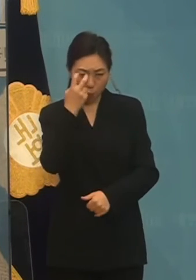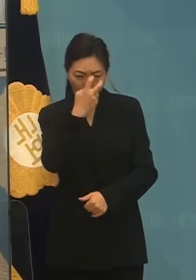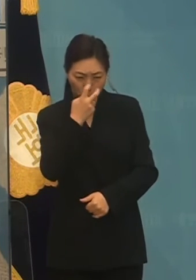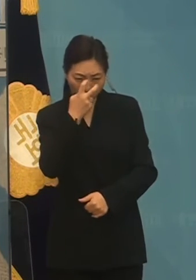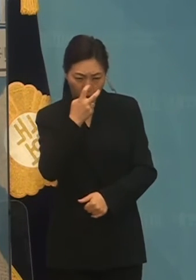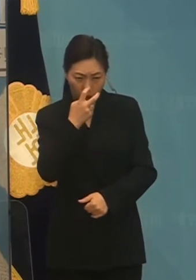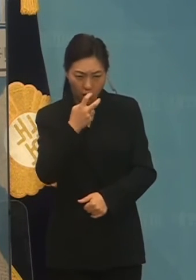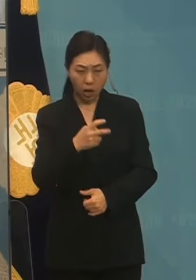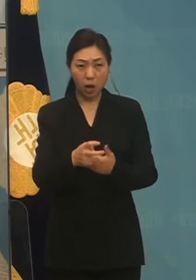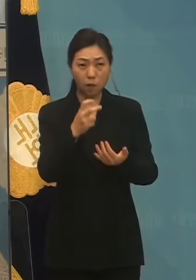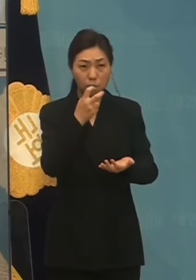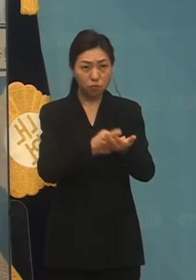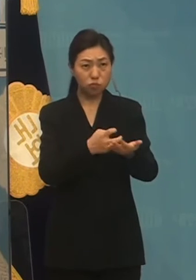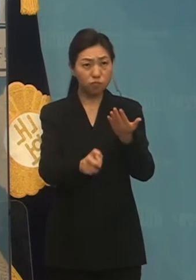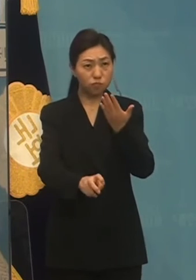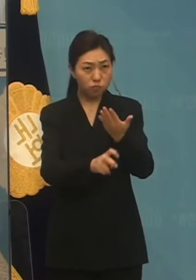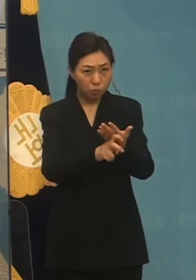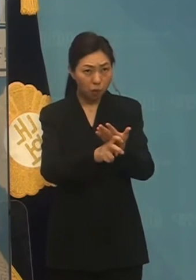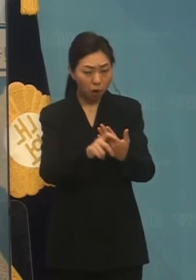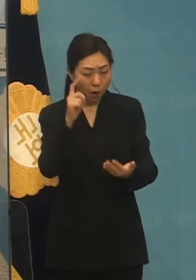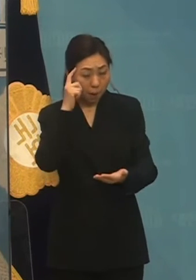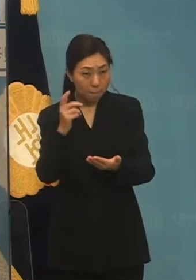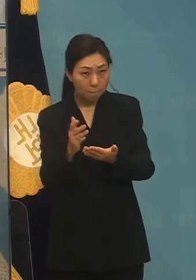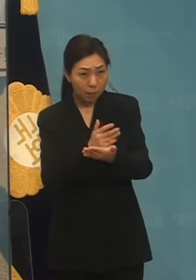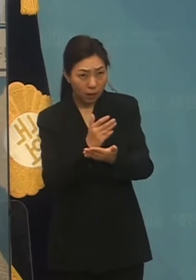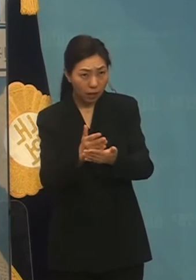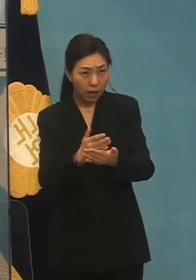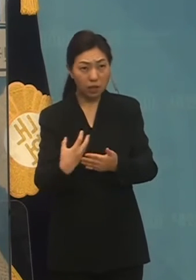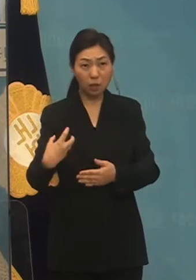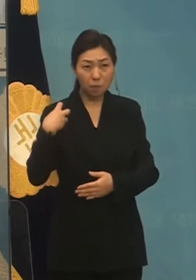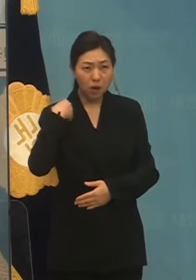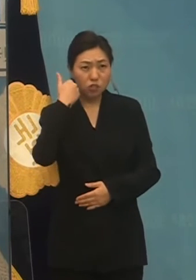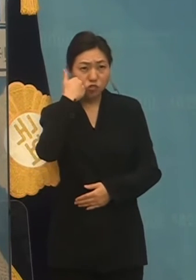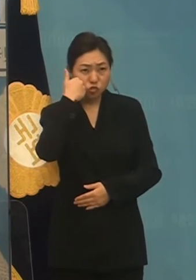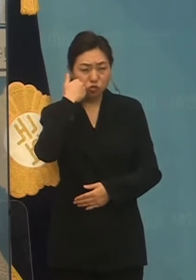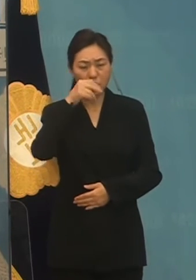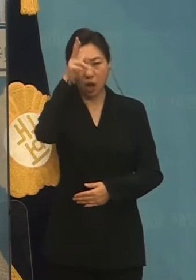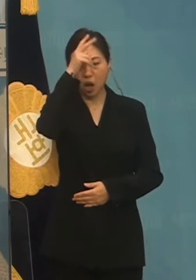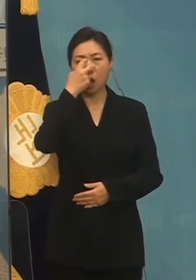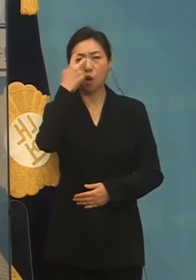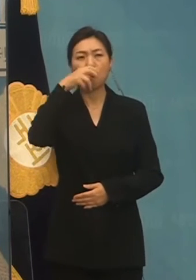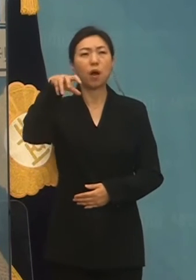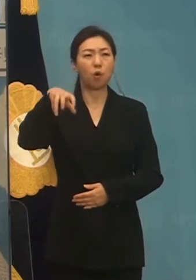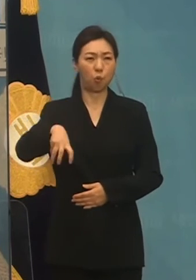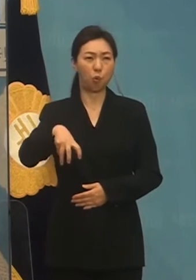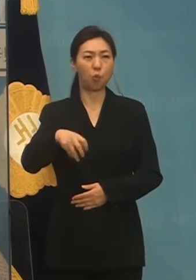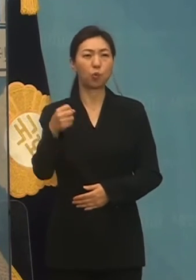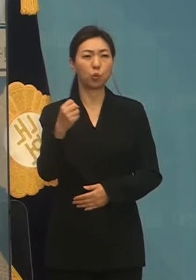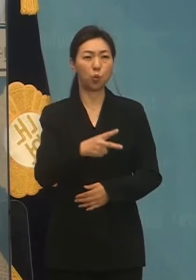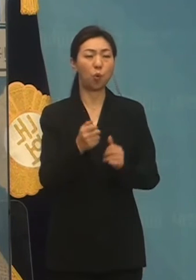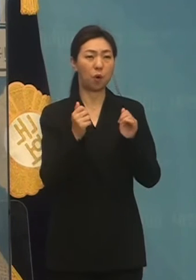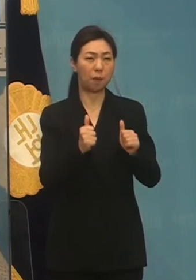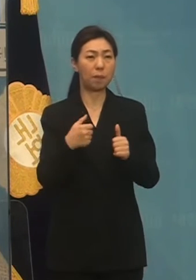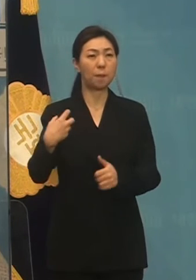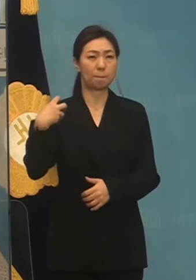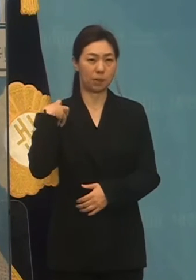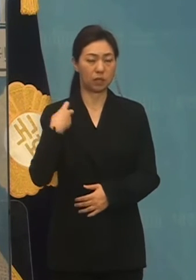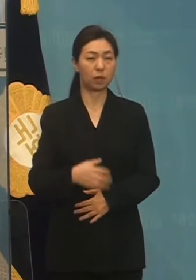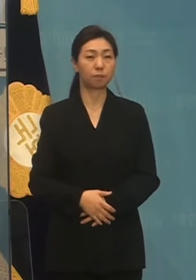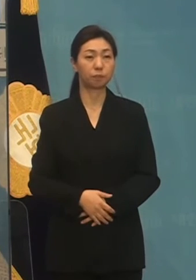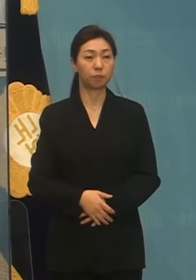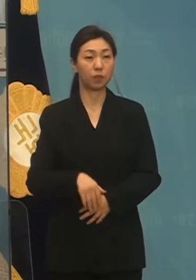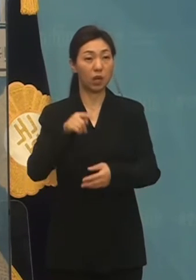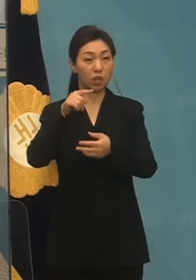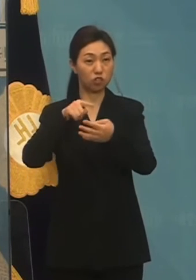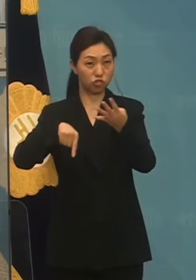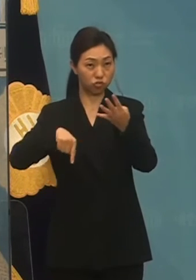여부를 관리하는 것은 검찰과 사업부의 몫이었습니다. 특히 우리가 주목이라 할 부분은 윤모